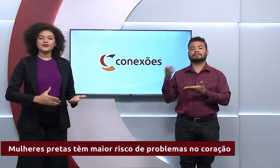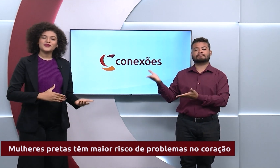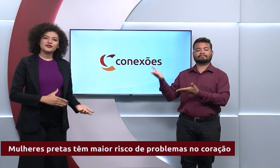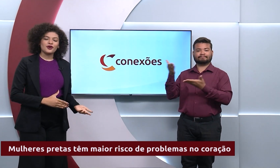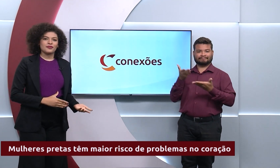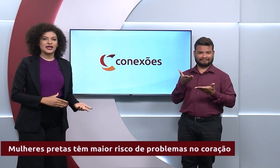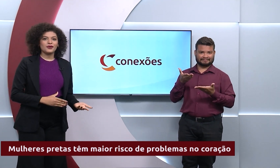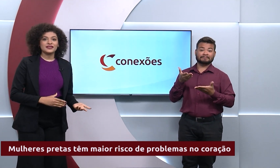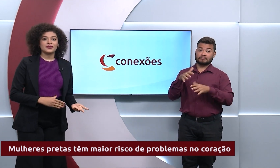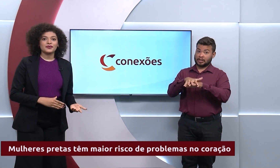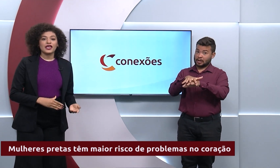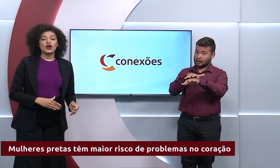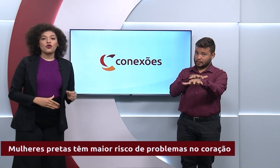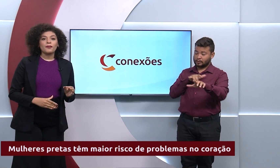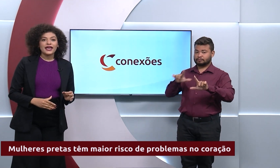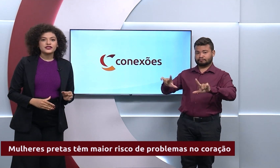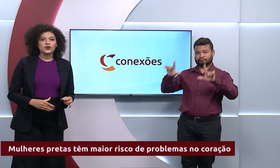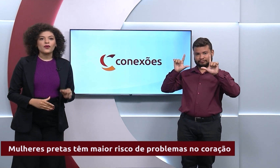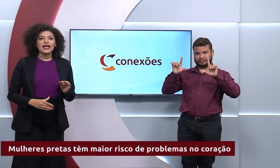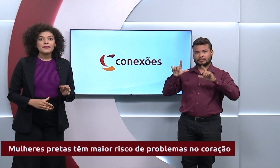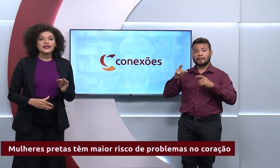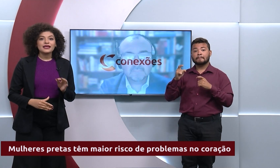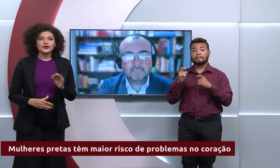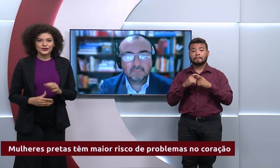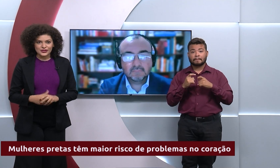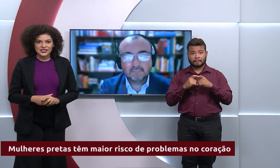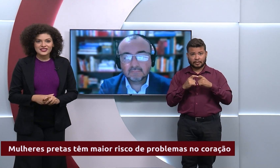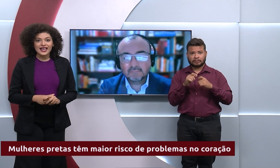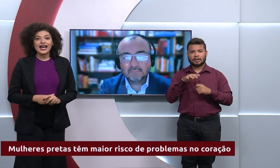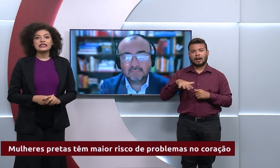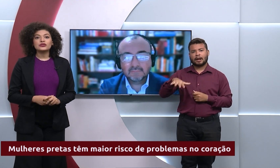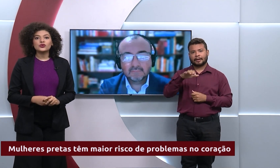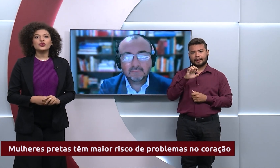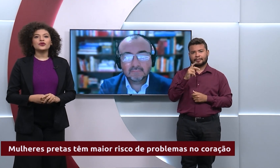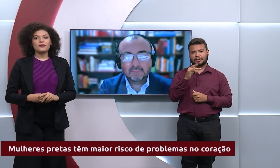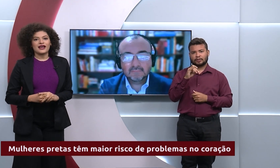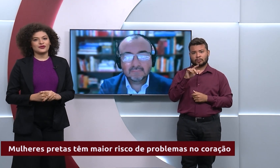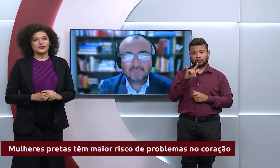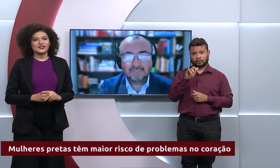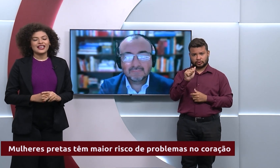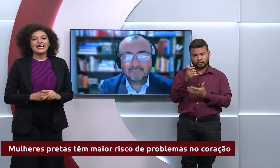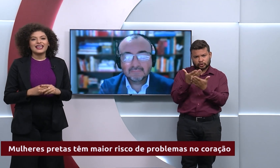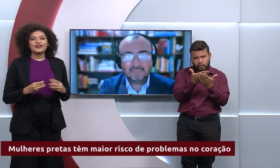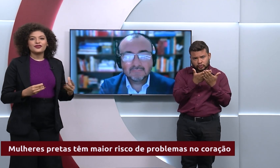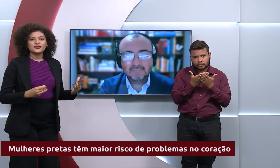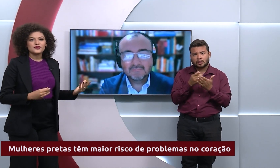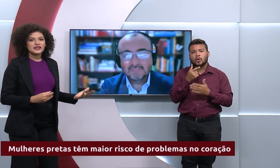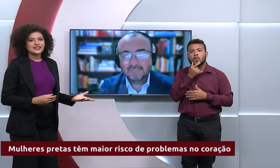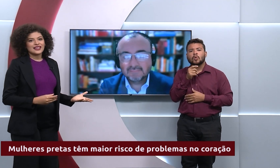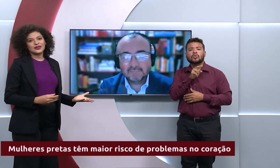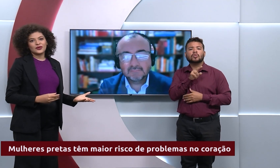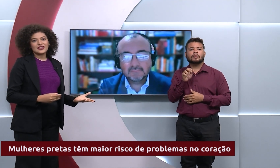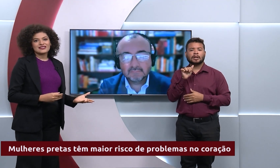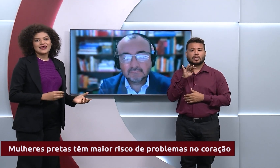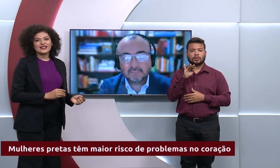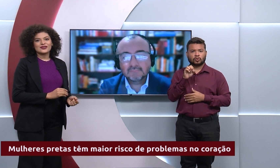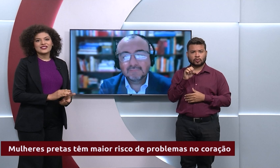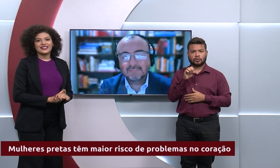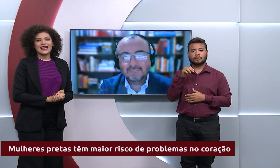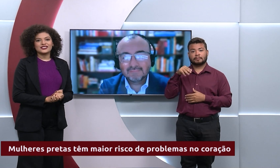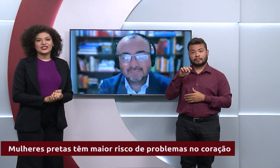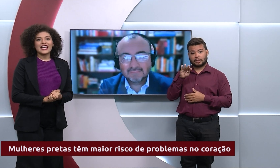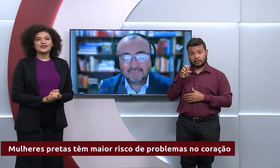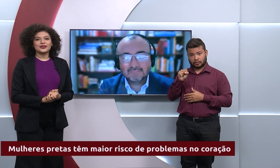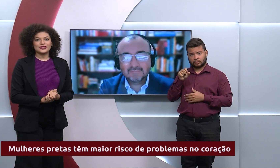estúdio, de forma remota, o médico epidemiologista Antônio Matos. Ele foi um dos pesquisadores da